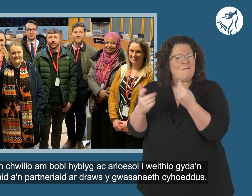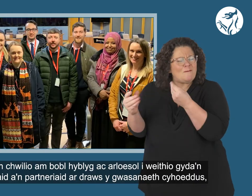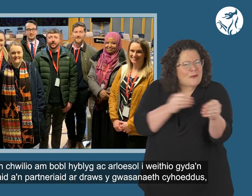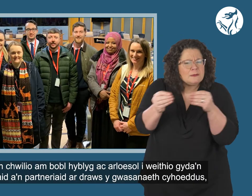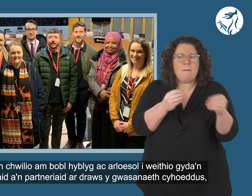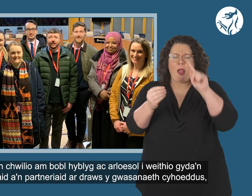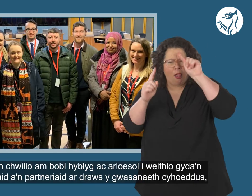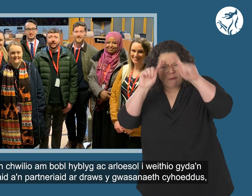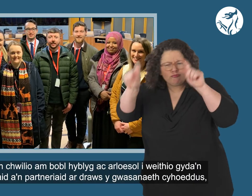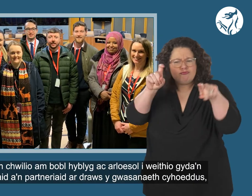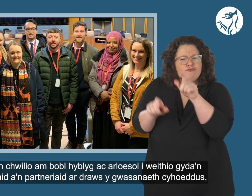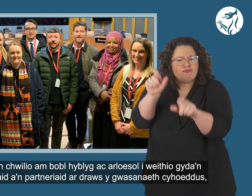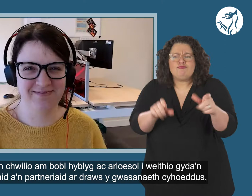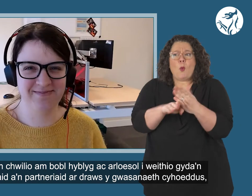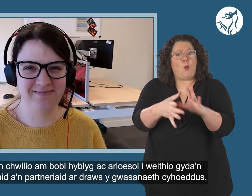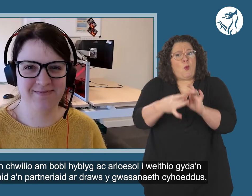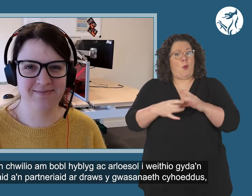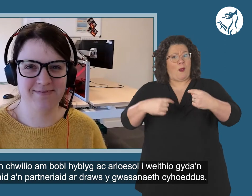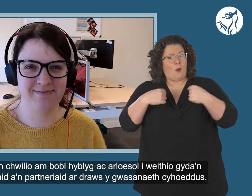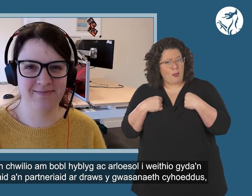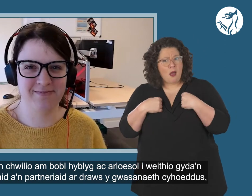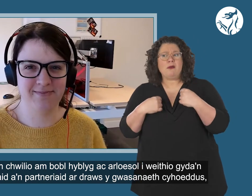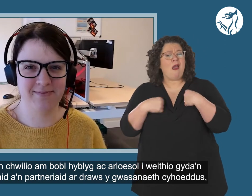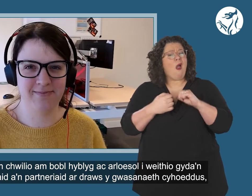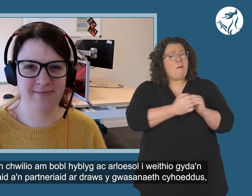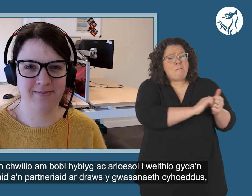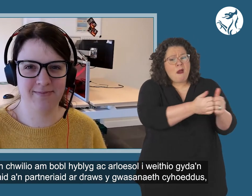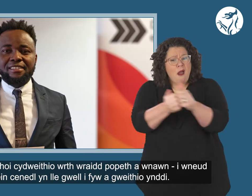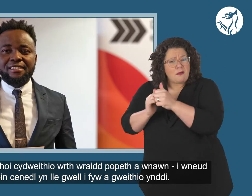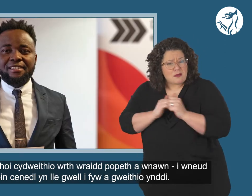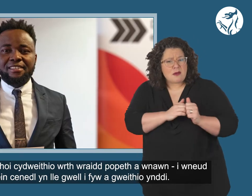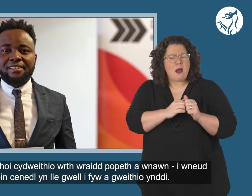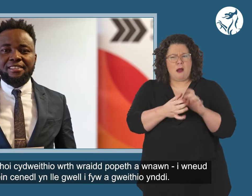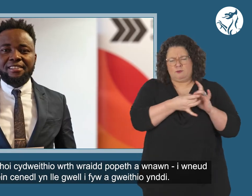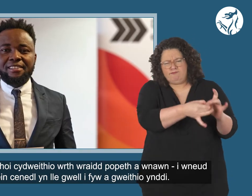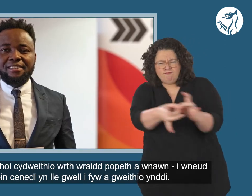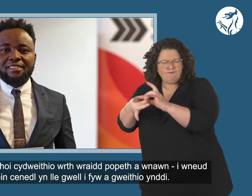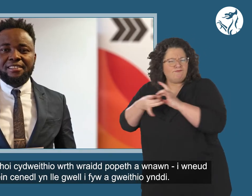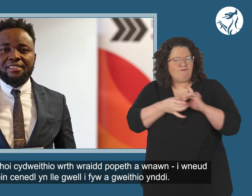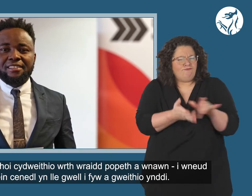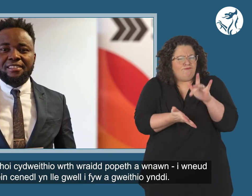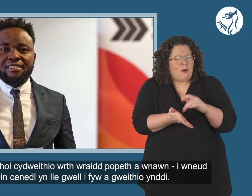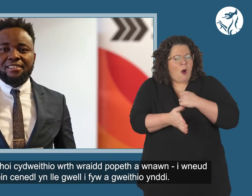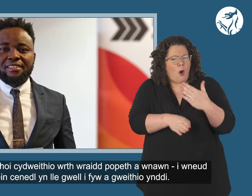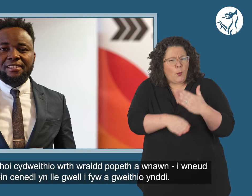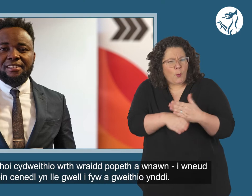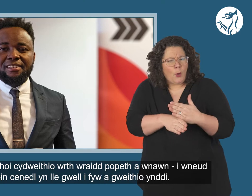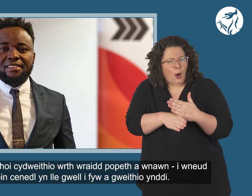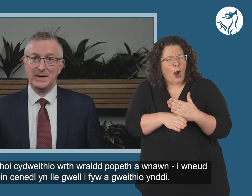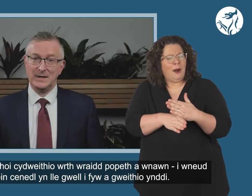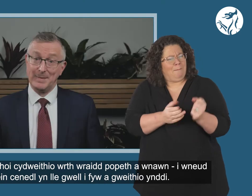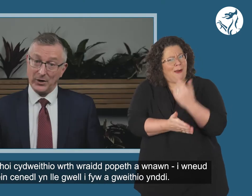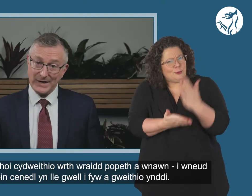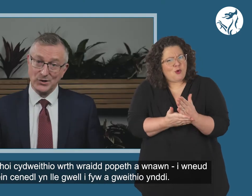flexible and innovative people to work with our stakeholders and partners across the public service, who'll put collaboration at the heart of everything we do,